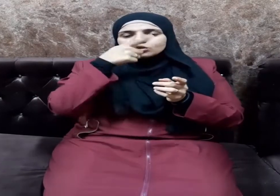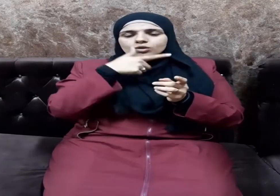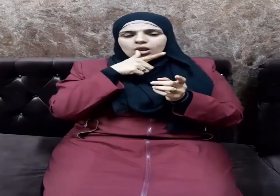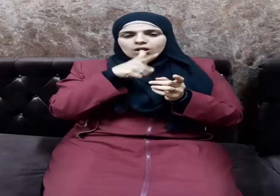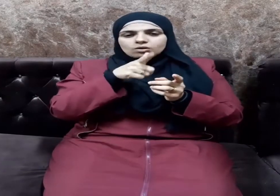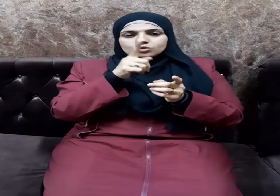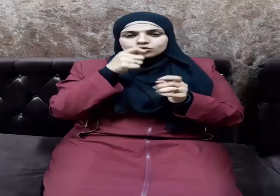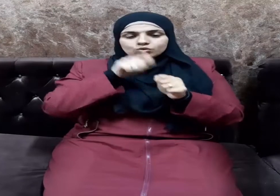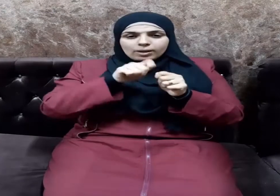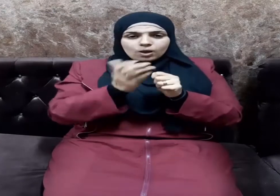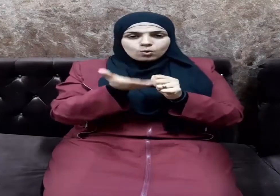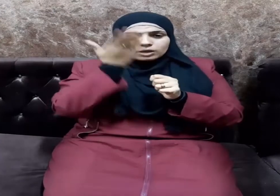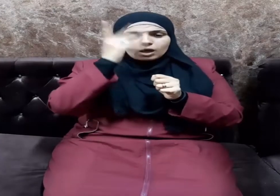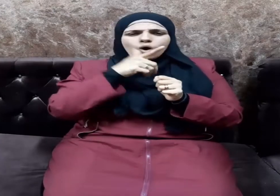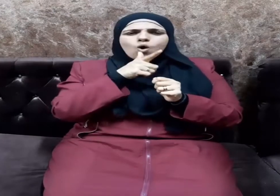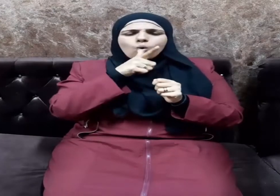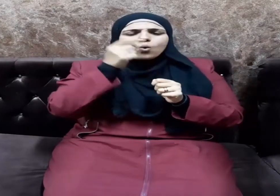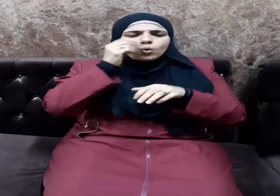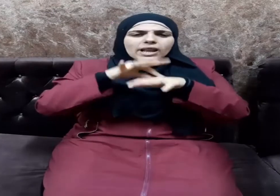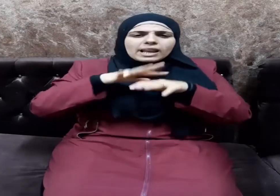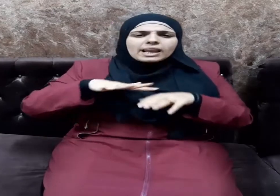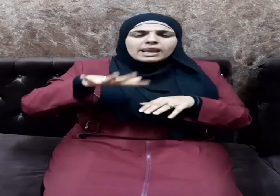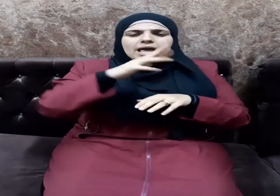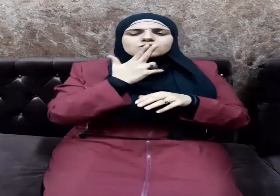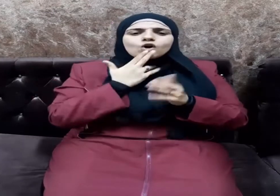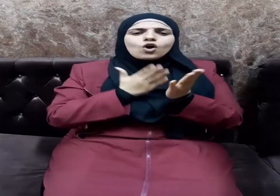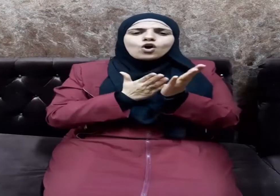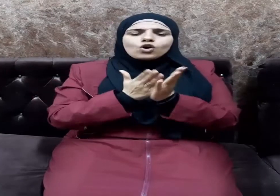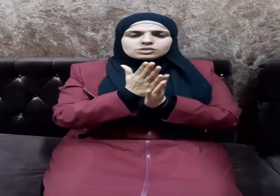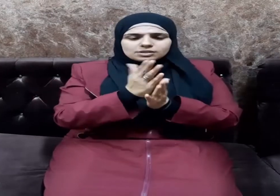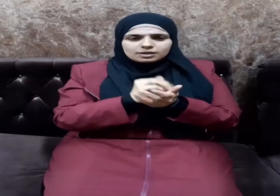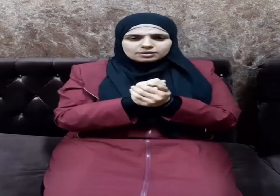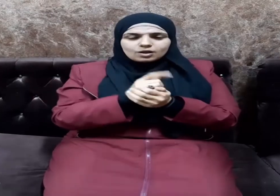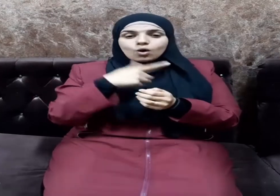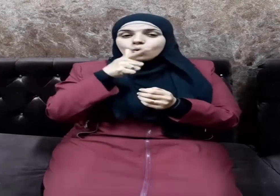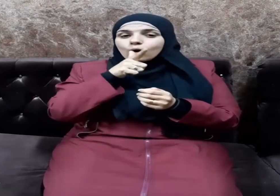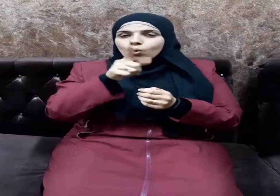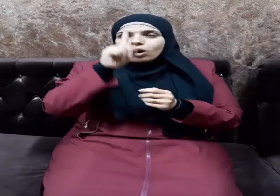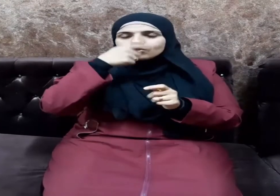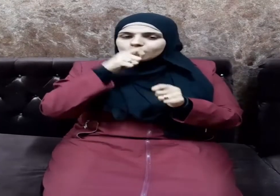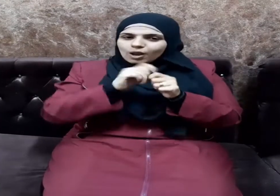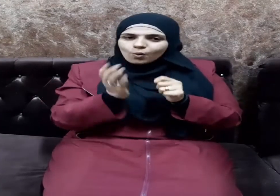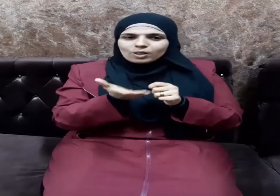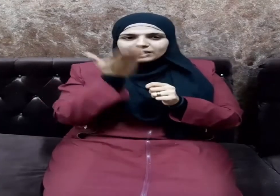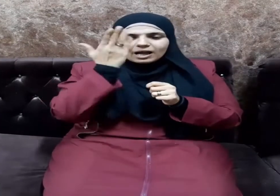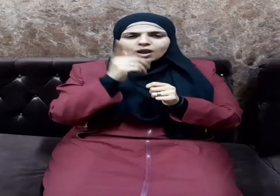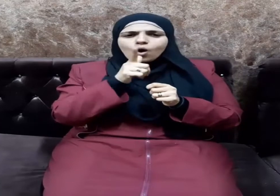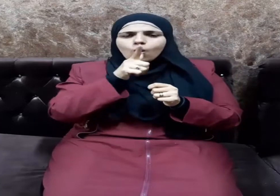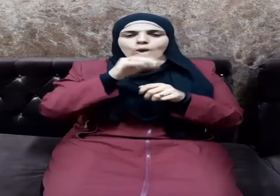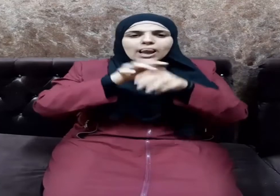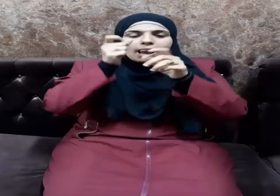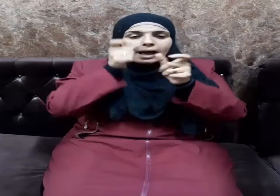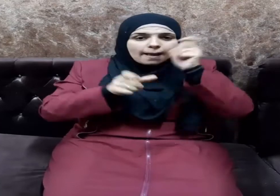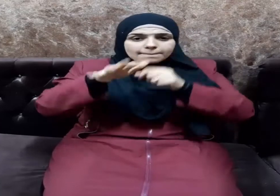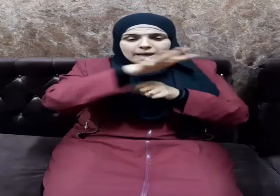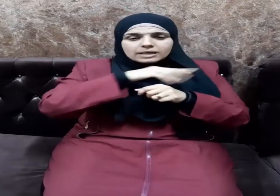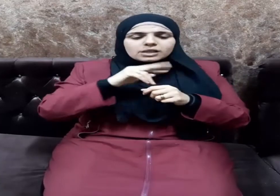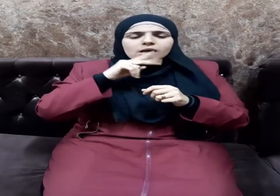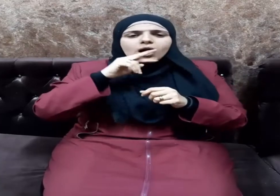سبحانه وقولوا للناس حسنا ويقول تعالى وقل لعبادي يقول التي